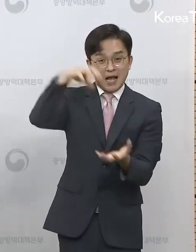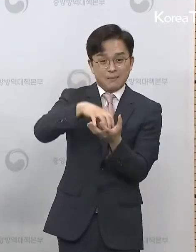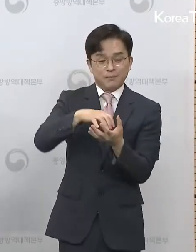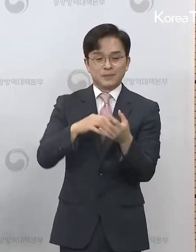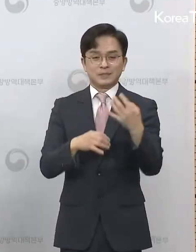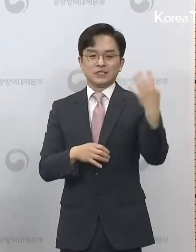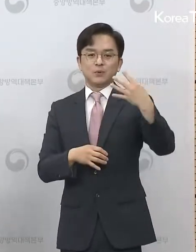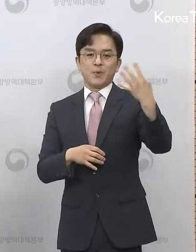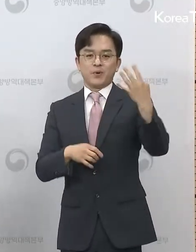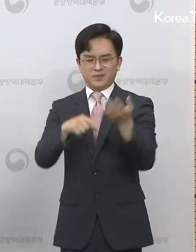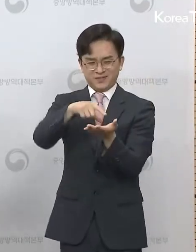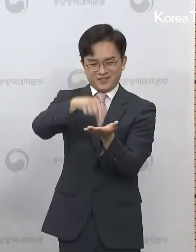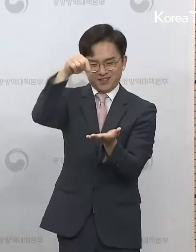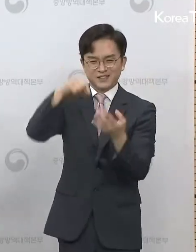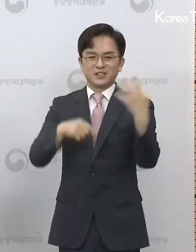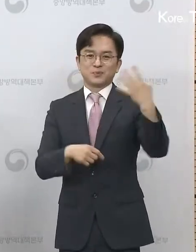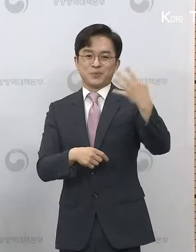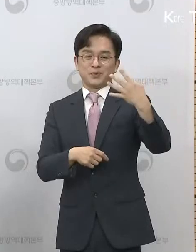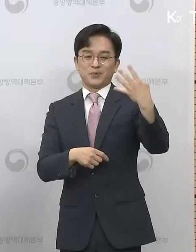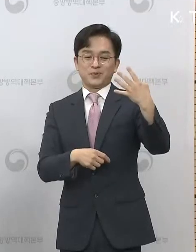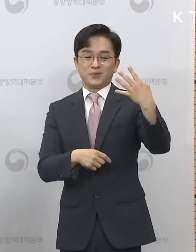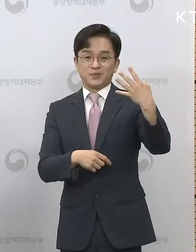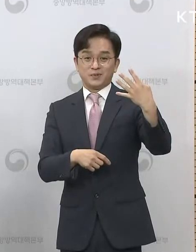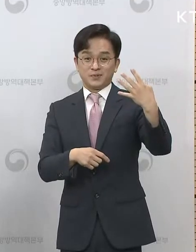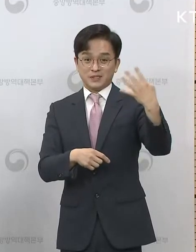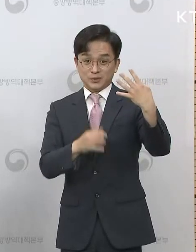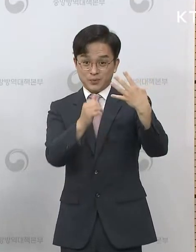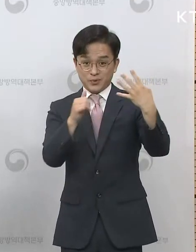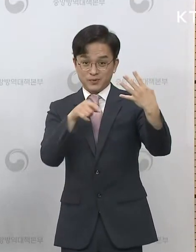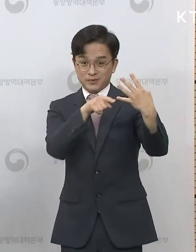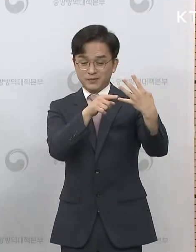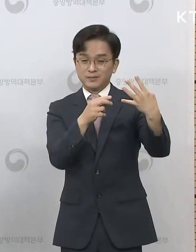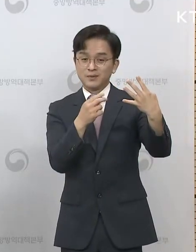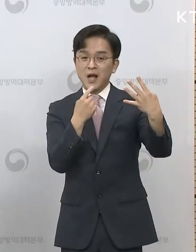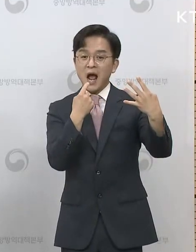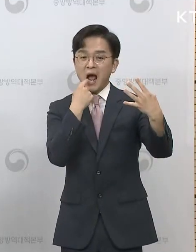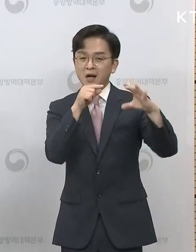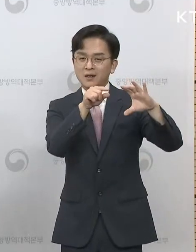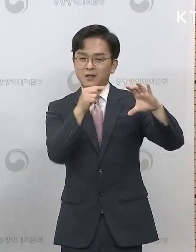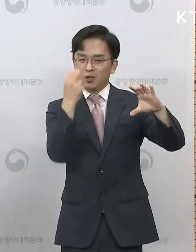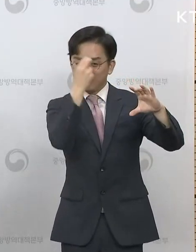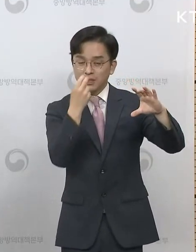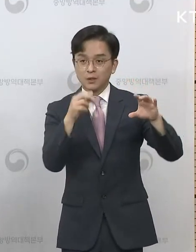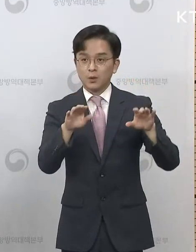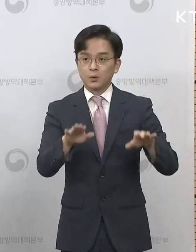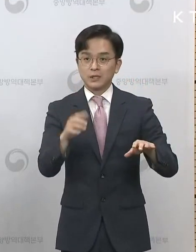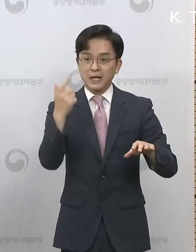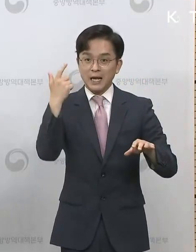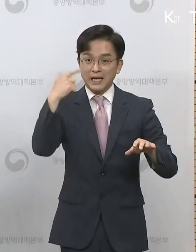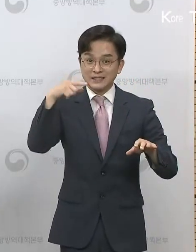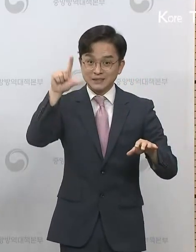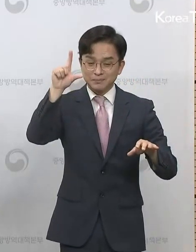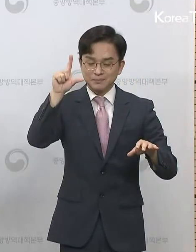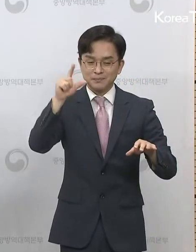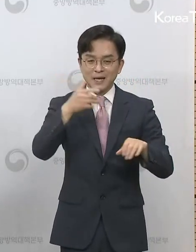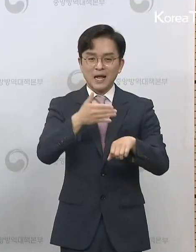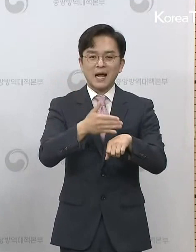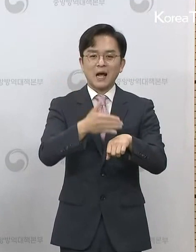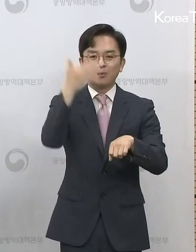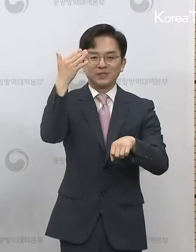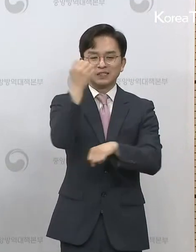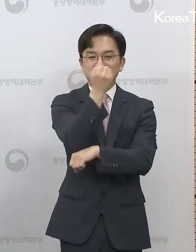명단을 파악하고 있습니다. 이분들에 대해서는 오늘 아침 9시까지 집계된 걸로는